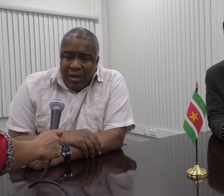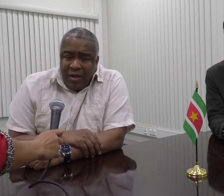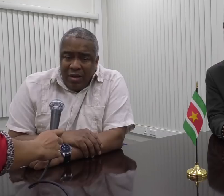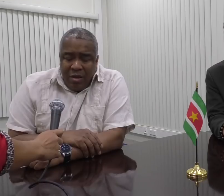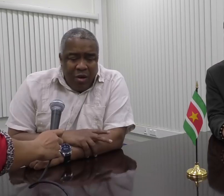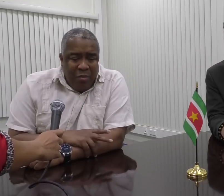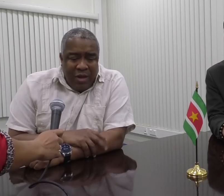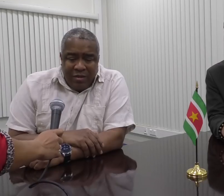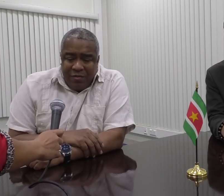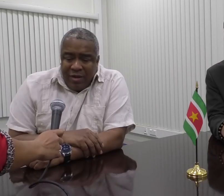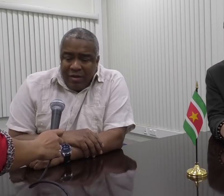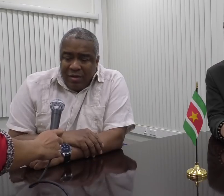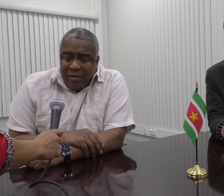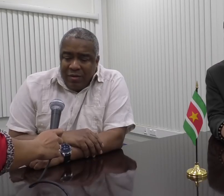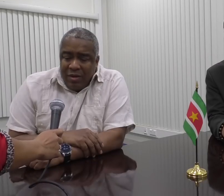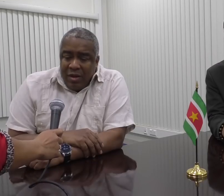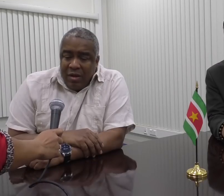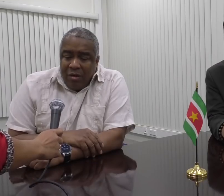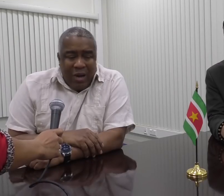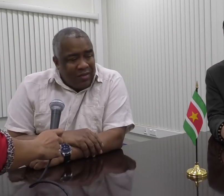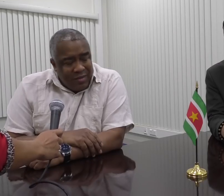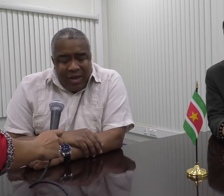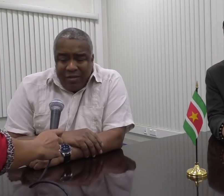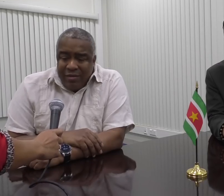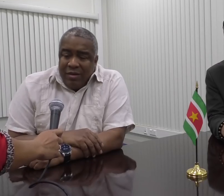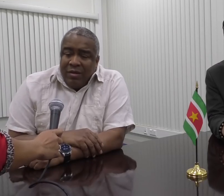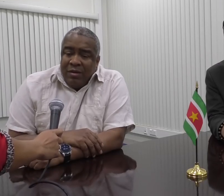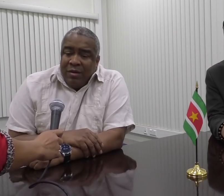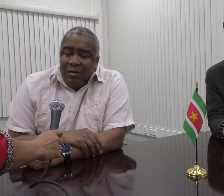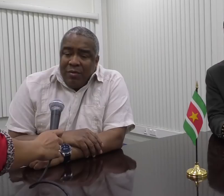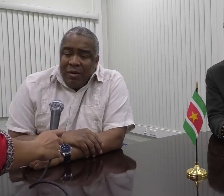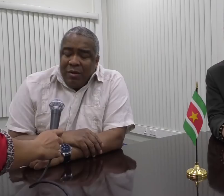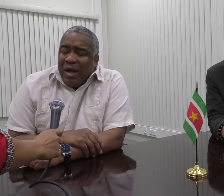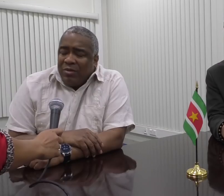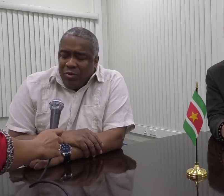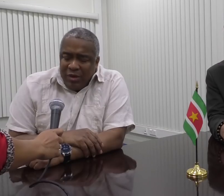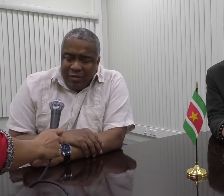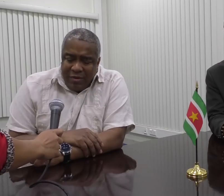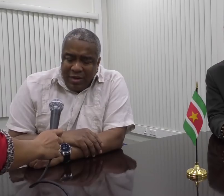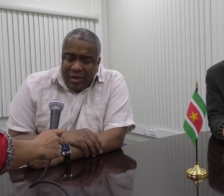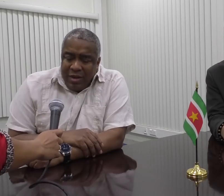dat wij op basis van de basislijst, de